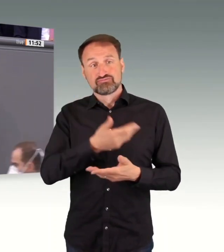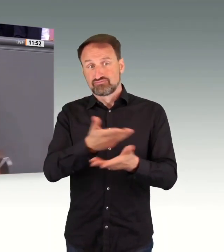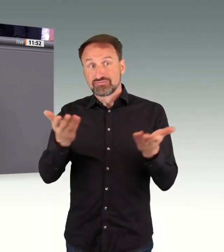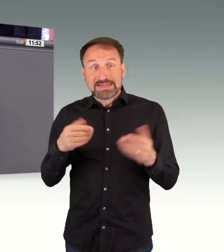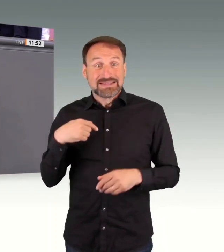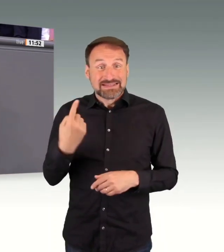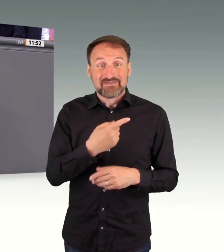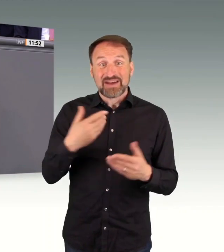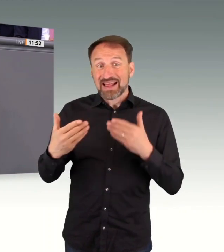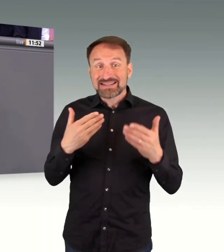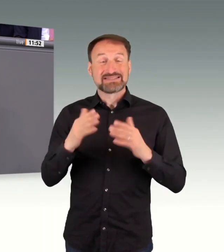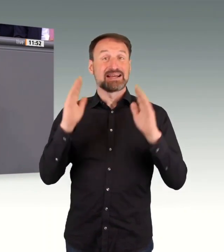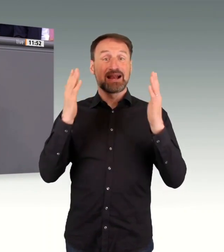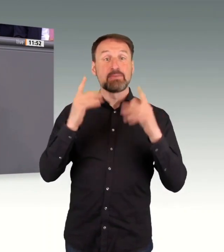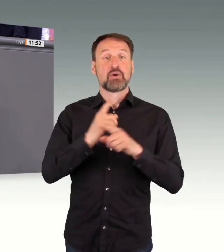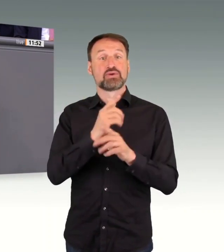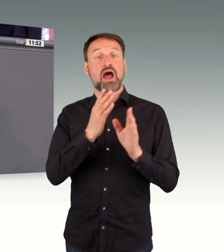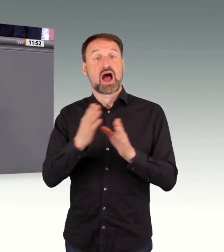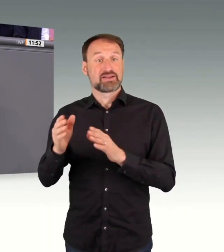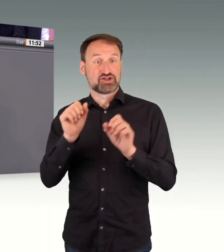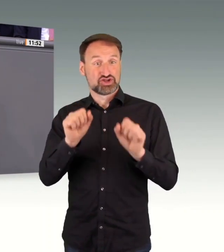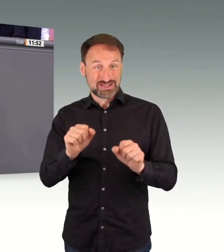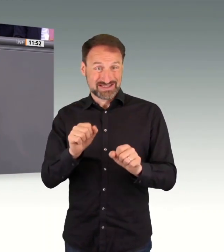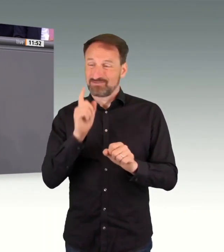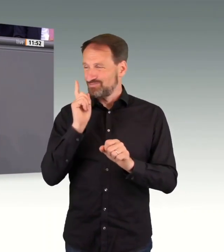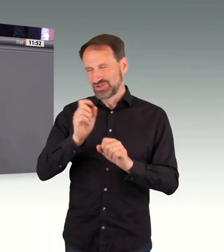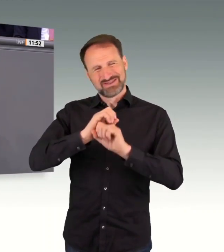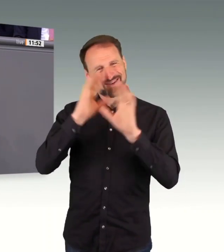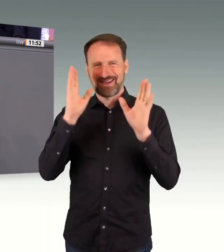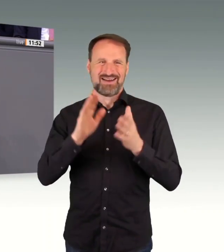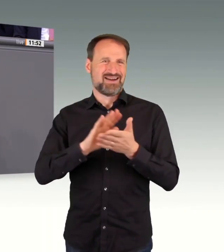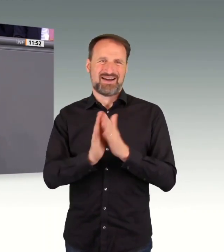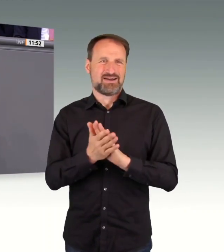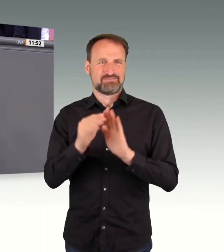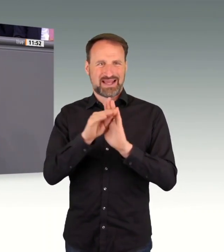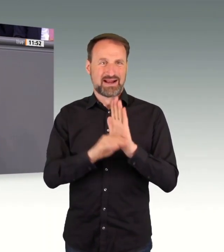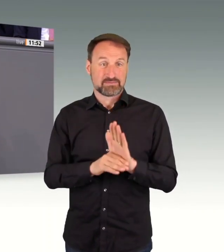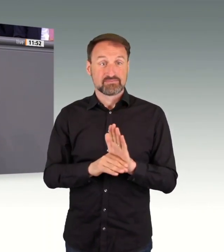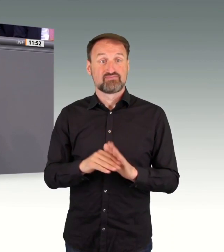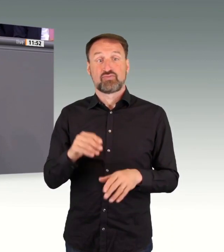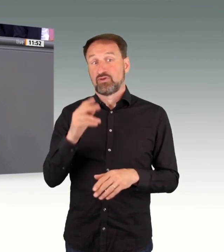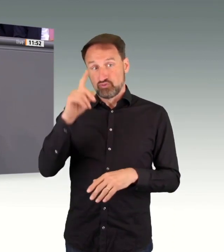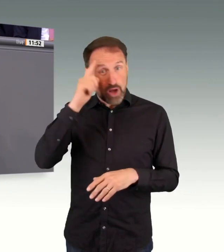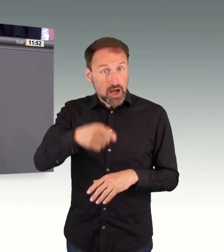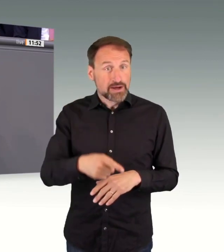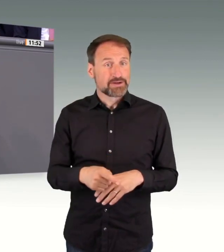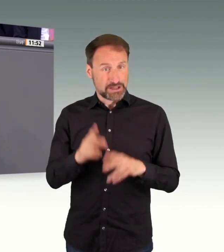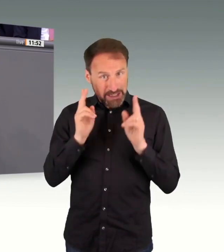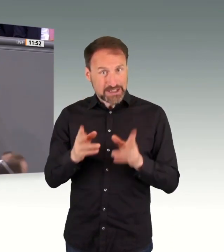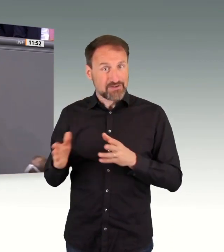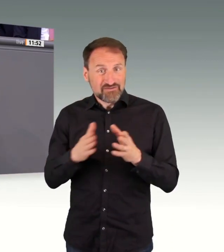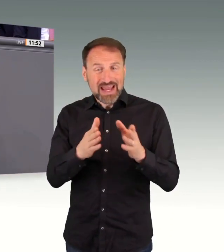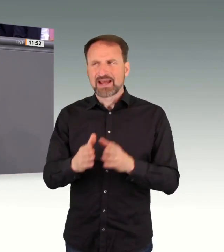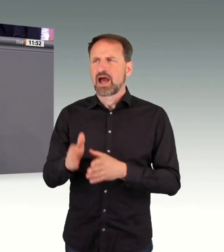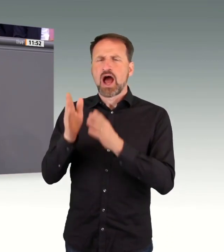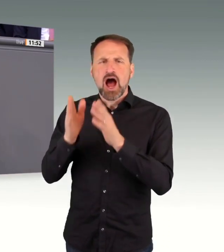Kollegen. Und drittens. Behörden und Gerichte brauchen Personal. Eines muss klar sein. Straffere Verfahren bringen nichts, wenn in den